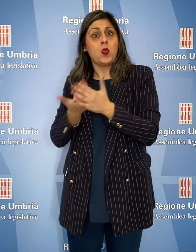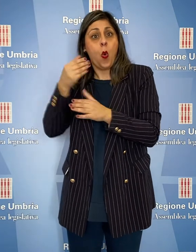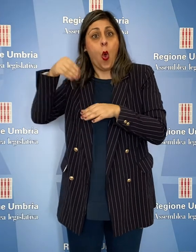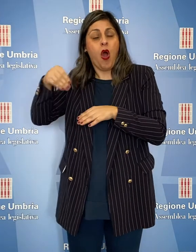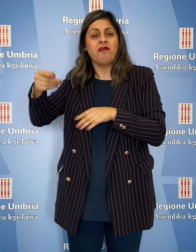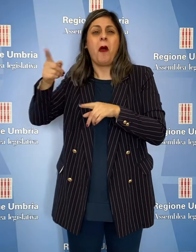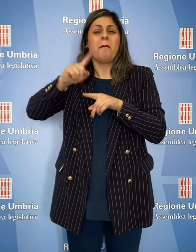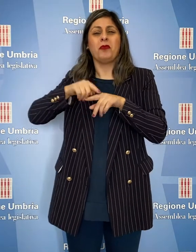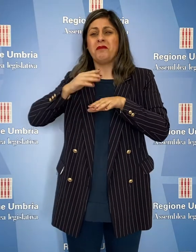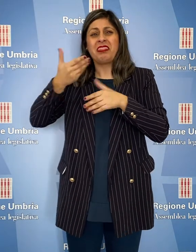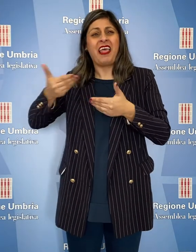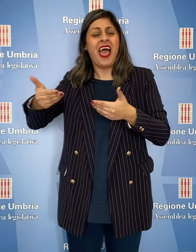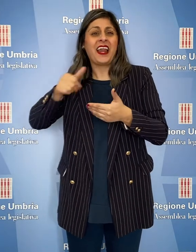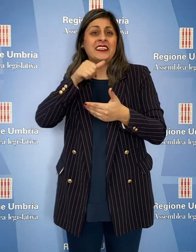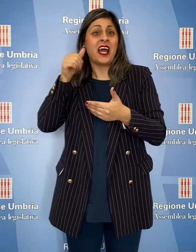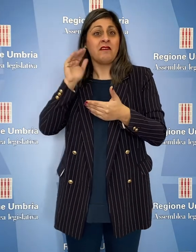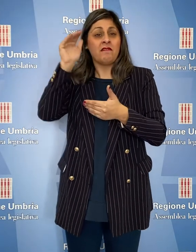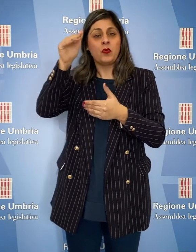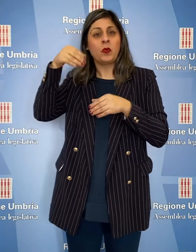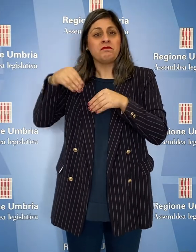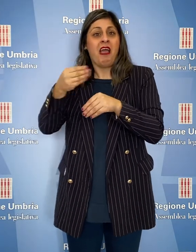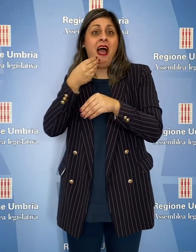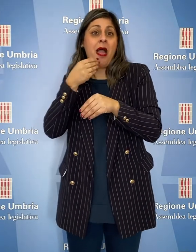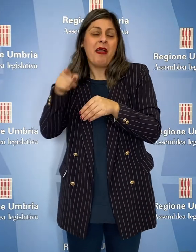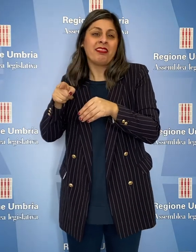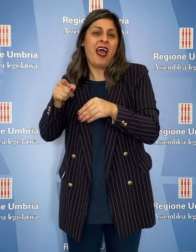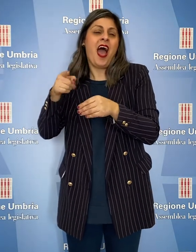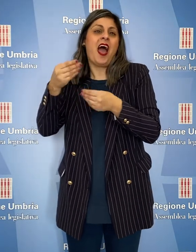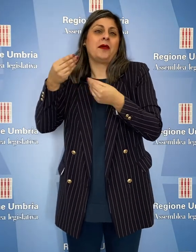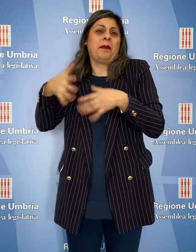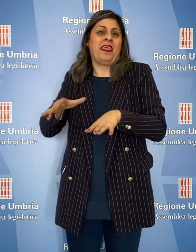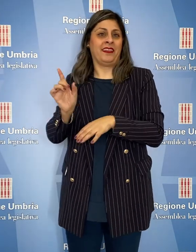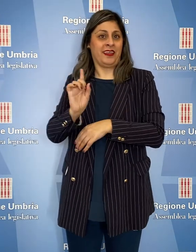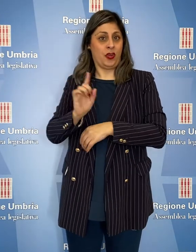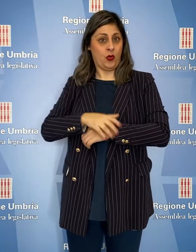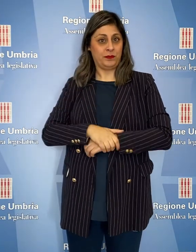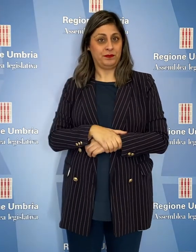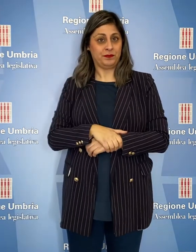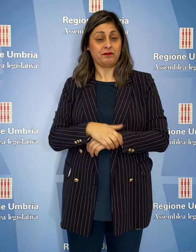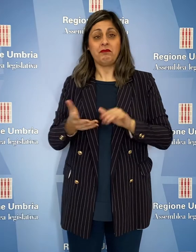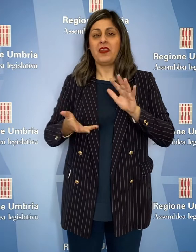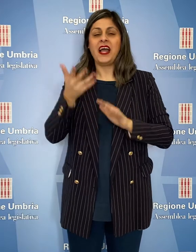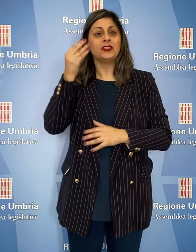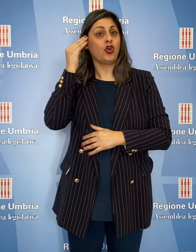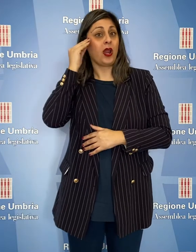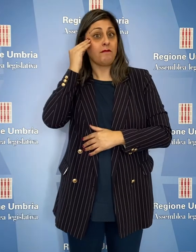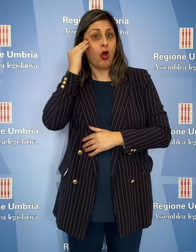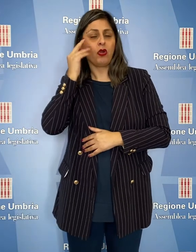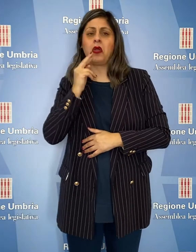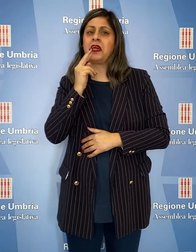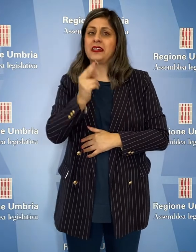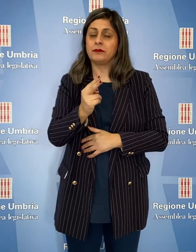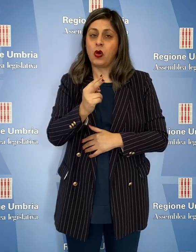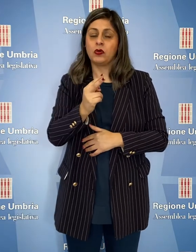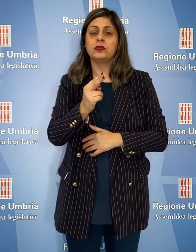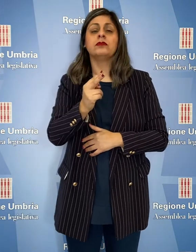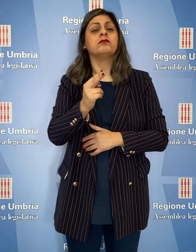sottrarre suolo utile alla produzione alimentare. L'assessore Morroni ha risposto